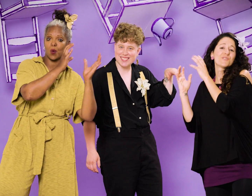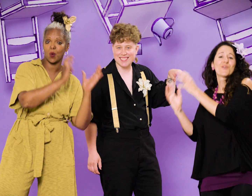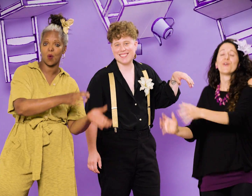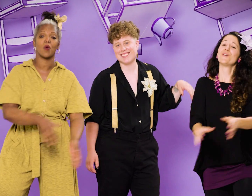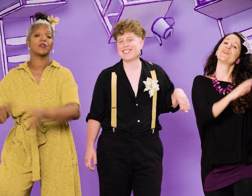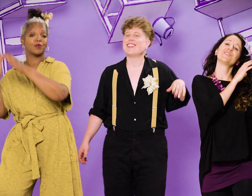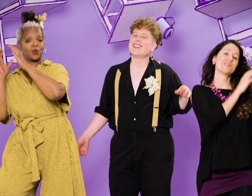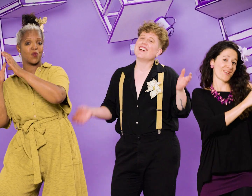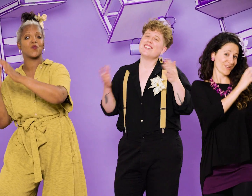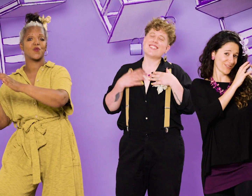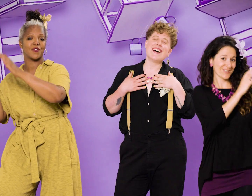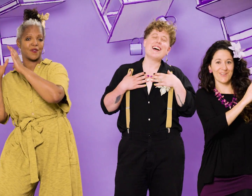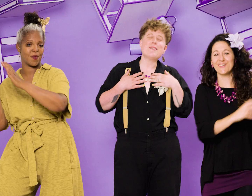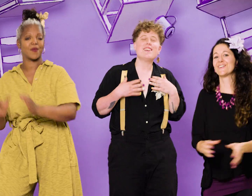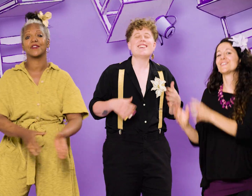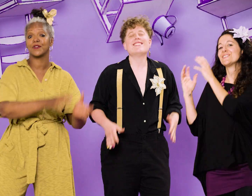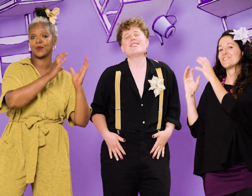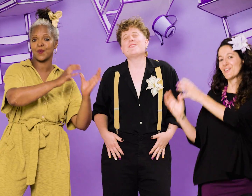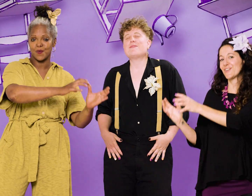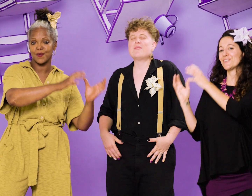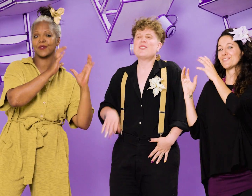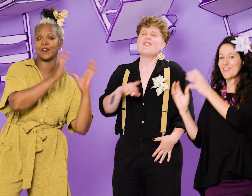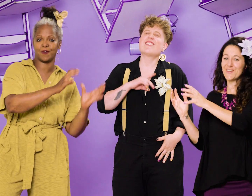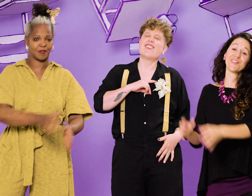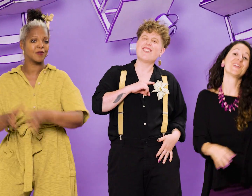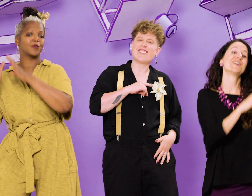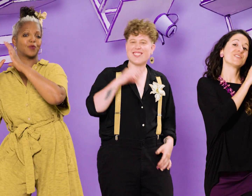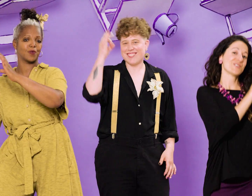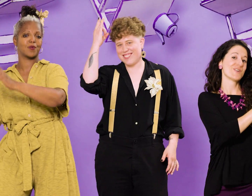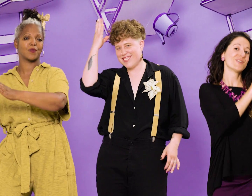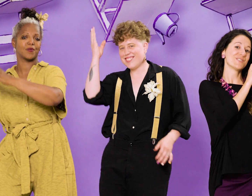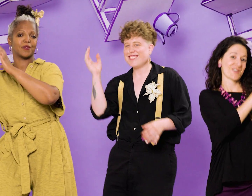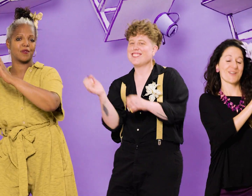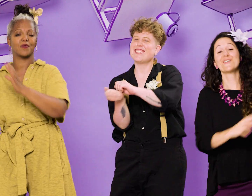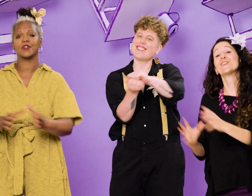La noix de coco un fruit, je me décore